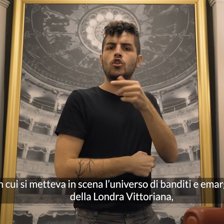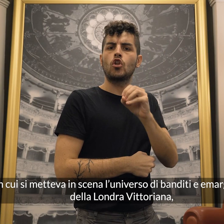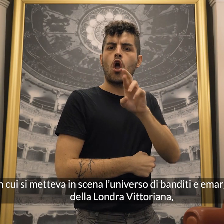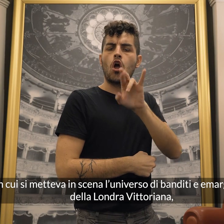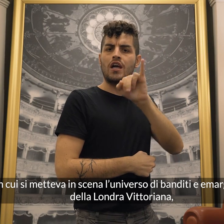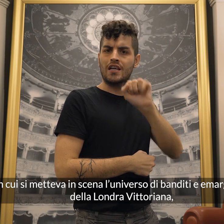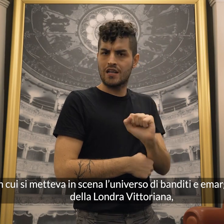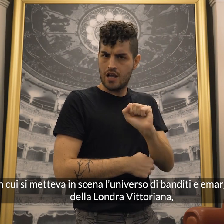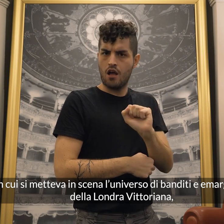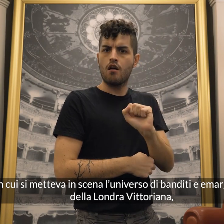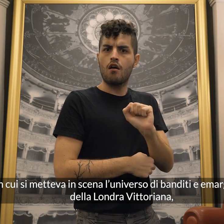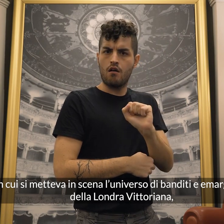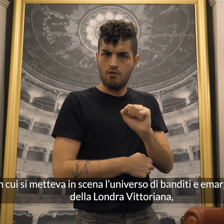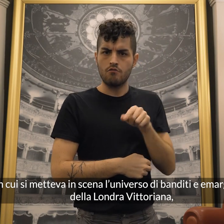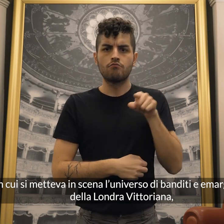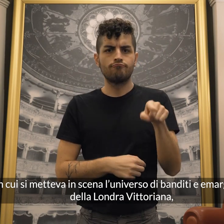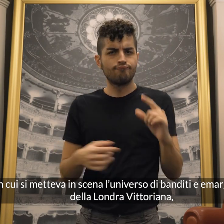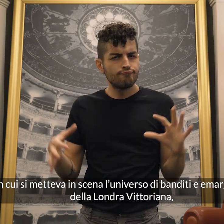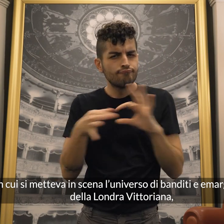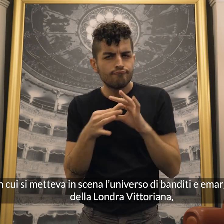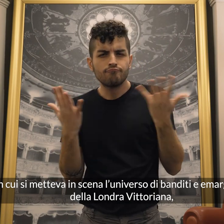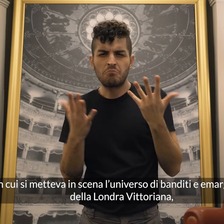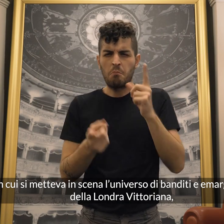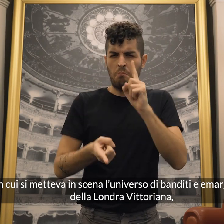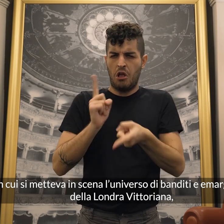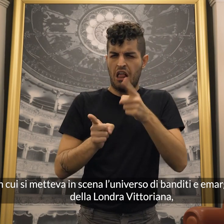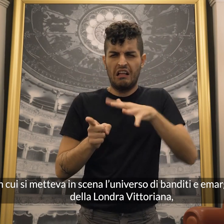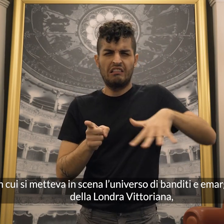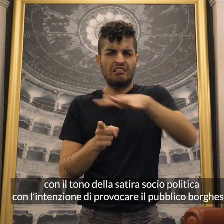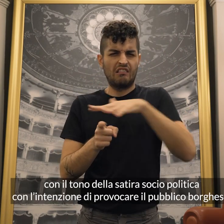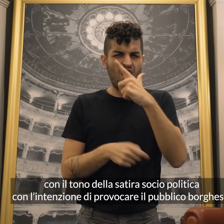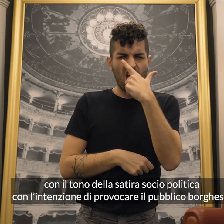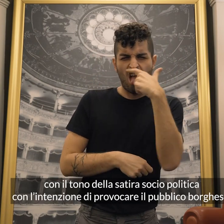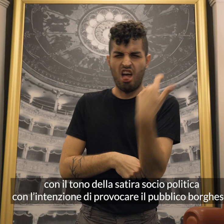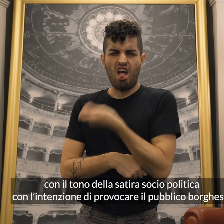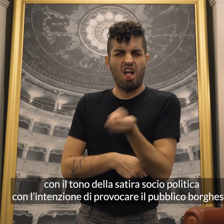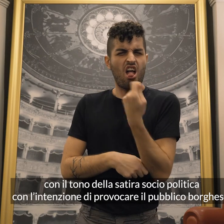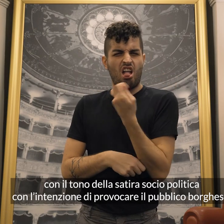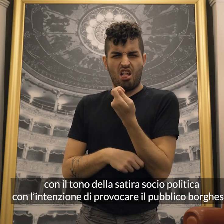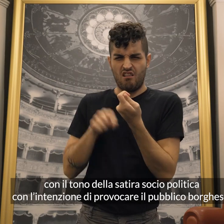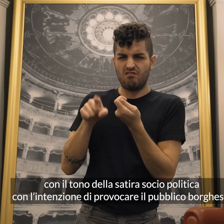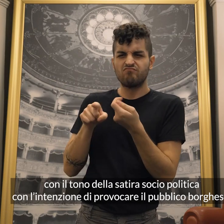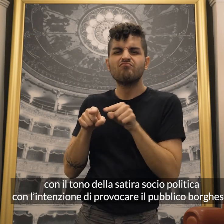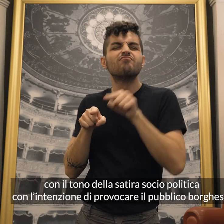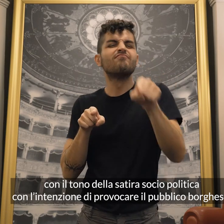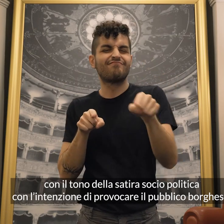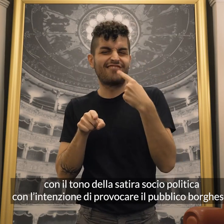banditi ed emarginati della Londra vittoriana, con il tono della satira sociopolitica